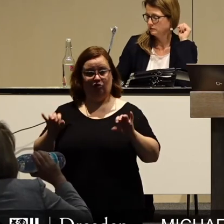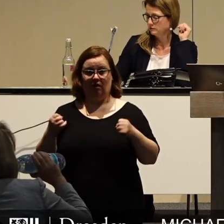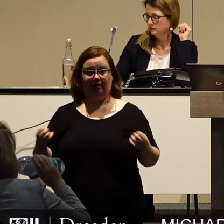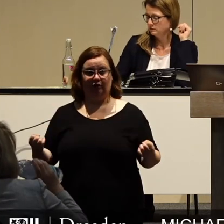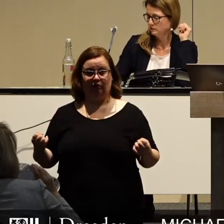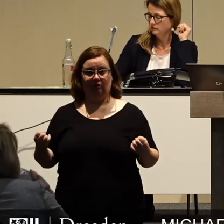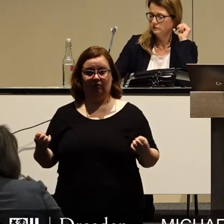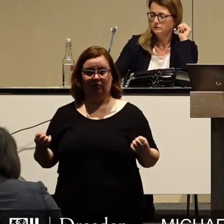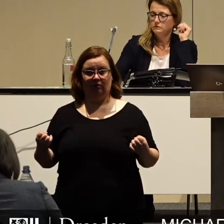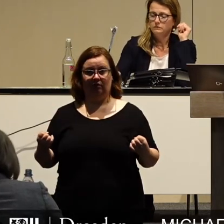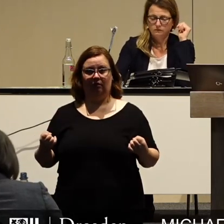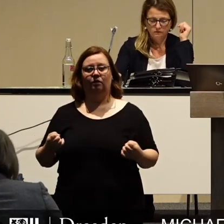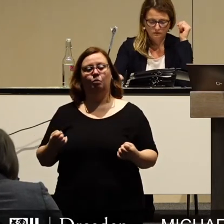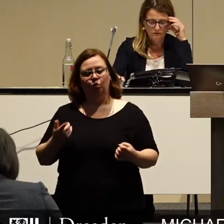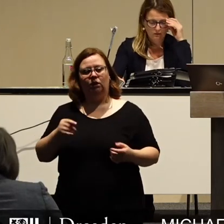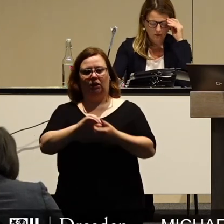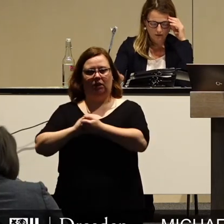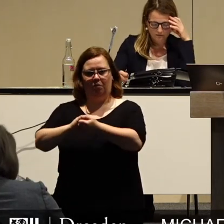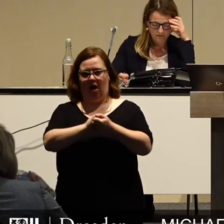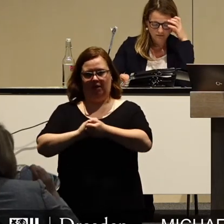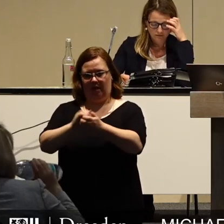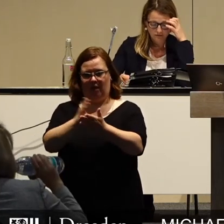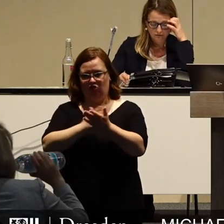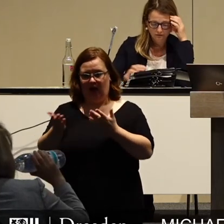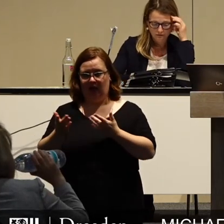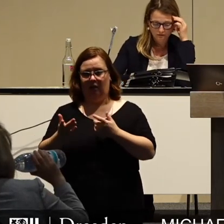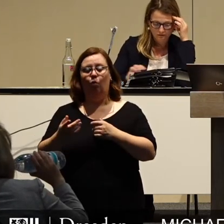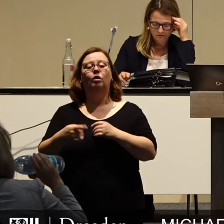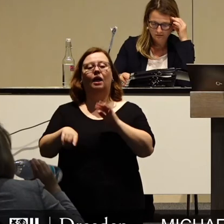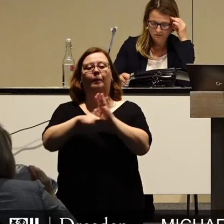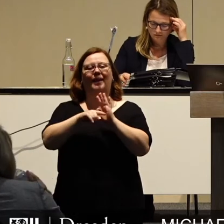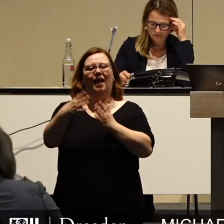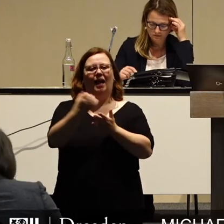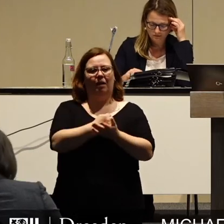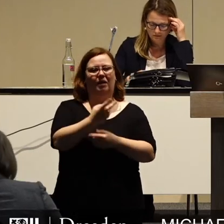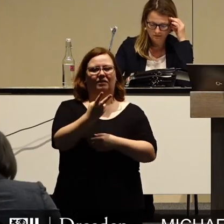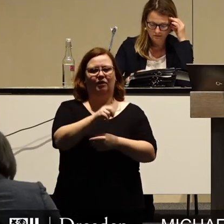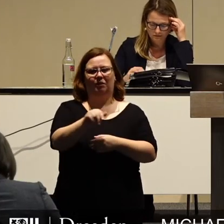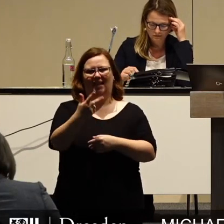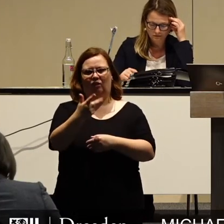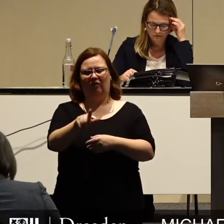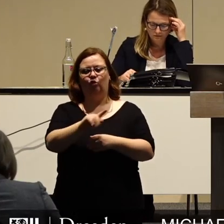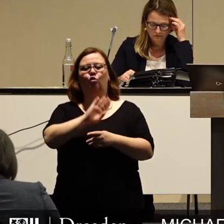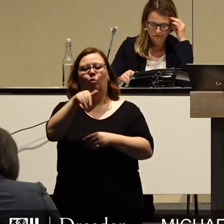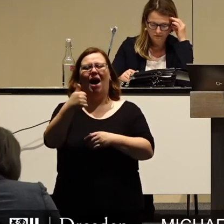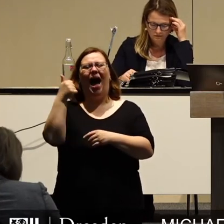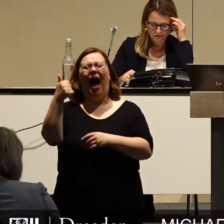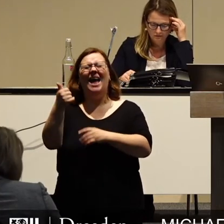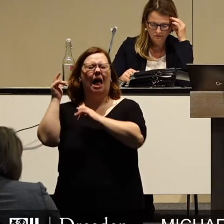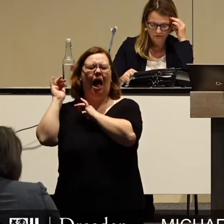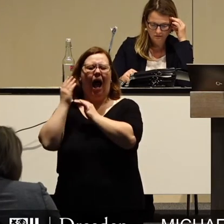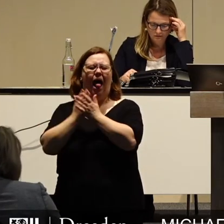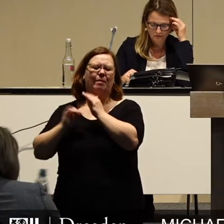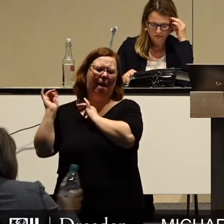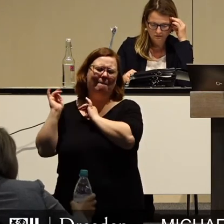verantwortungsvoll sie meistern. Es zeichnen sich Mindereinnahmen im Bereich 20 bis 23 von mehr als einer halben Milliarde ab,